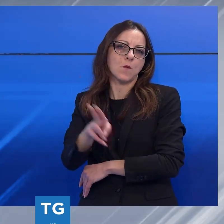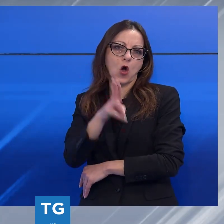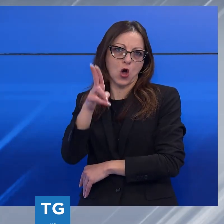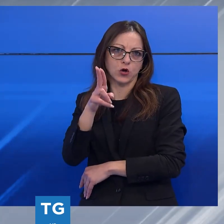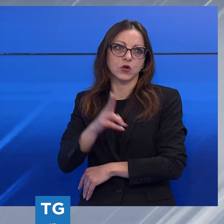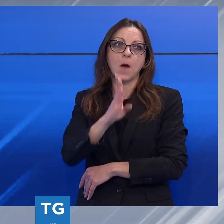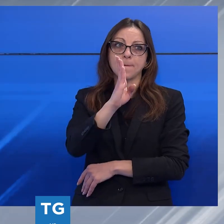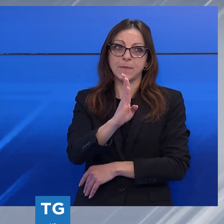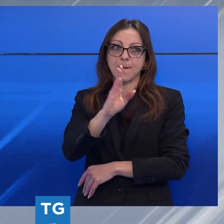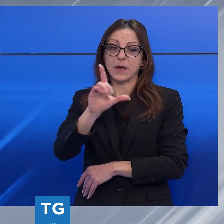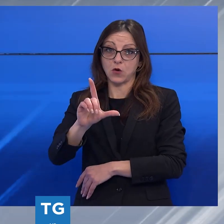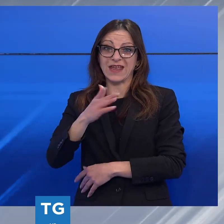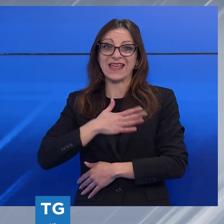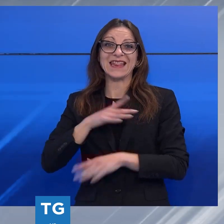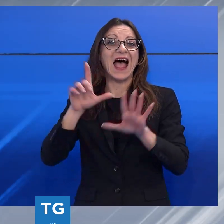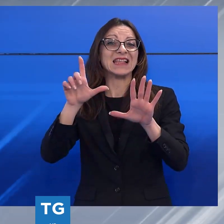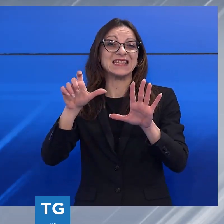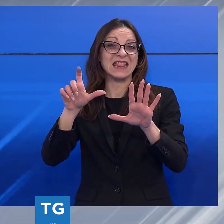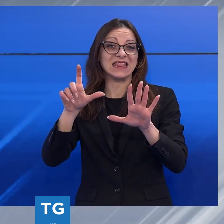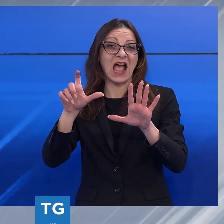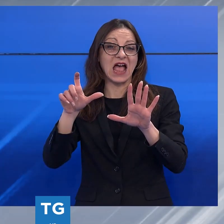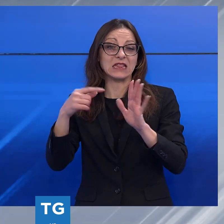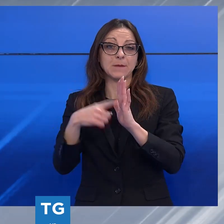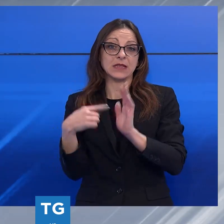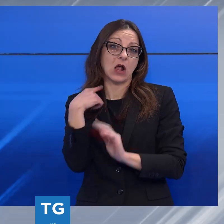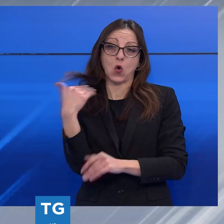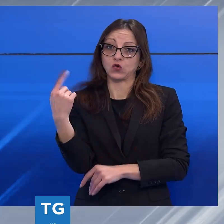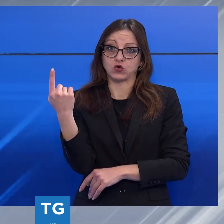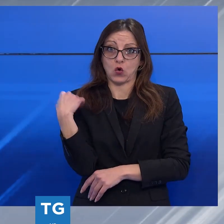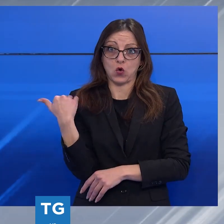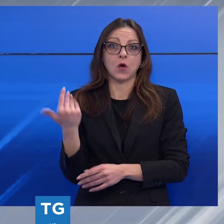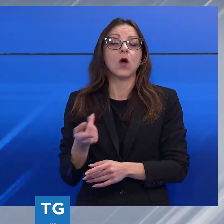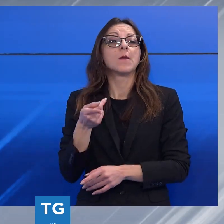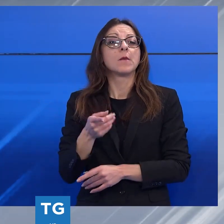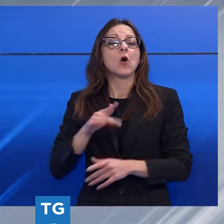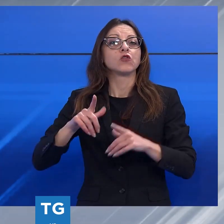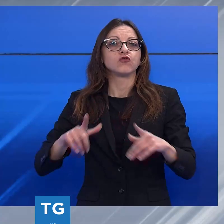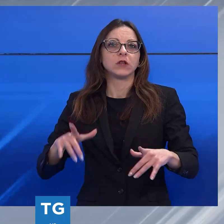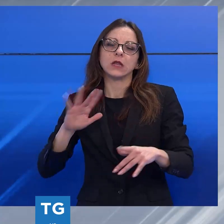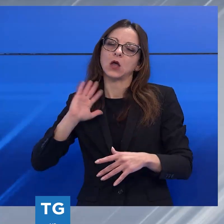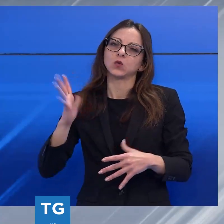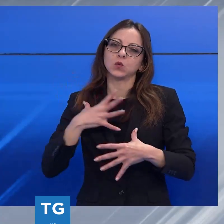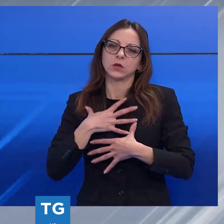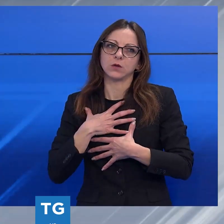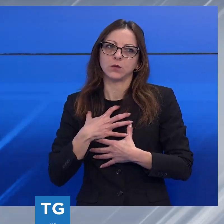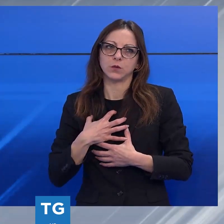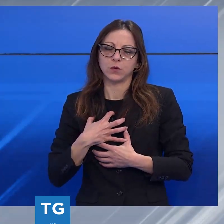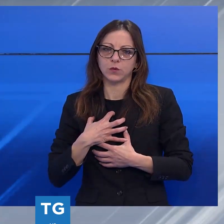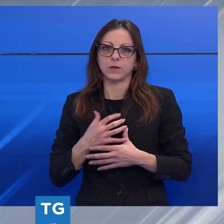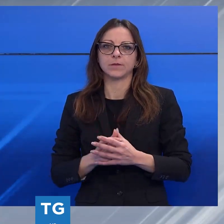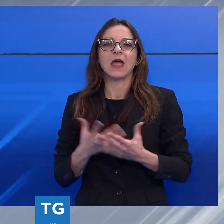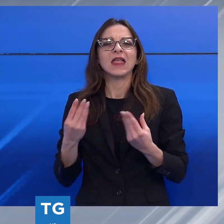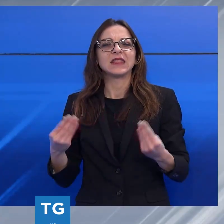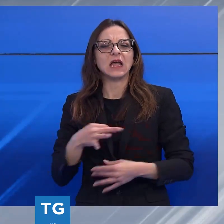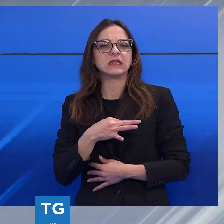Lorenzini, aveva compiuto 70 anni ad agosto, ha destato profonda commozione in tutta la città e non solo negli sportivi rossoneri, molti di quali